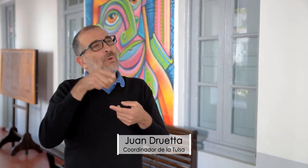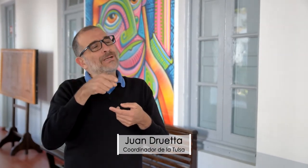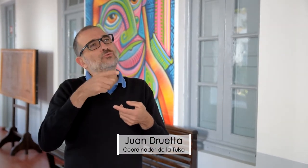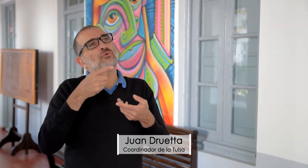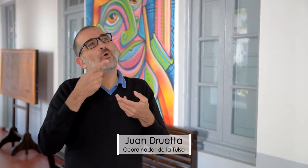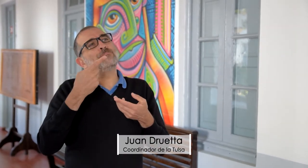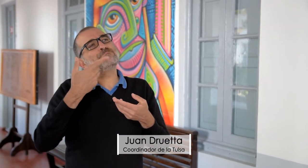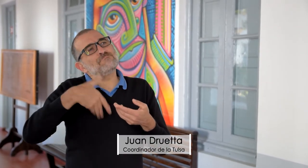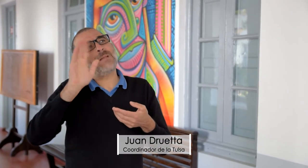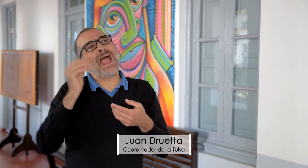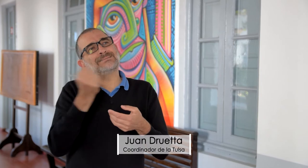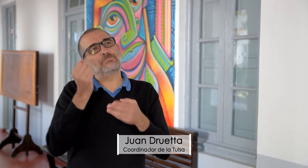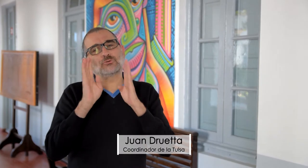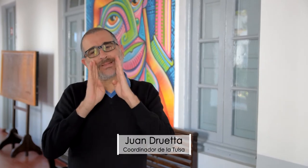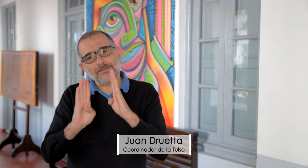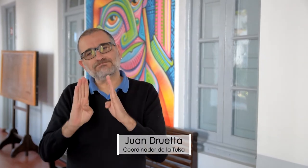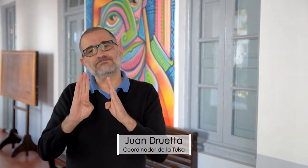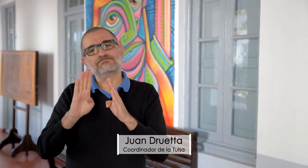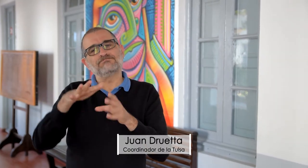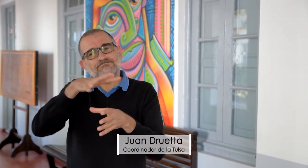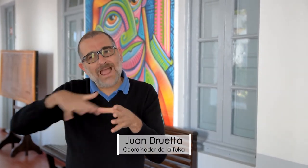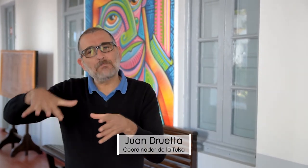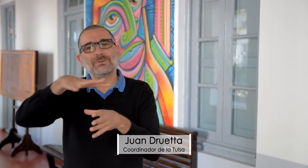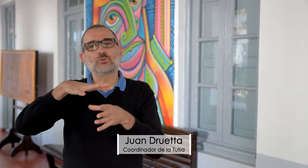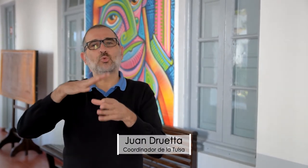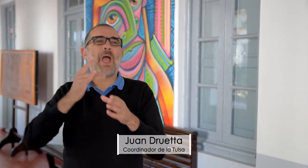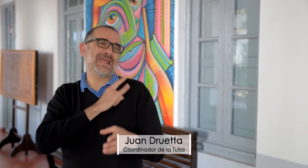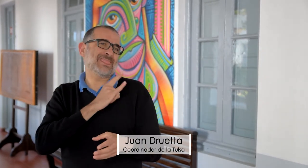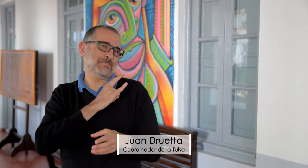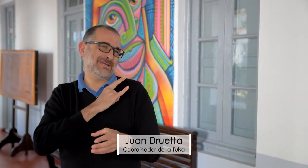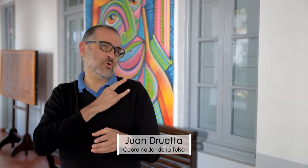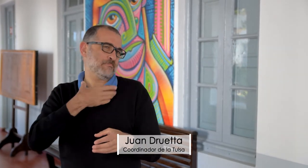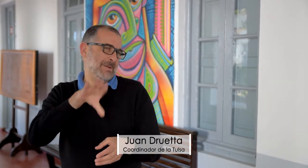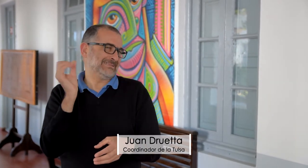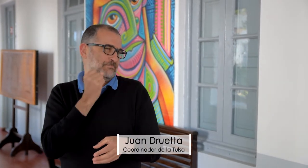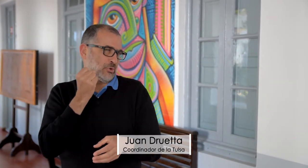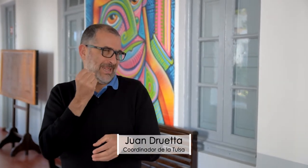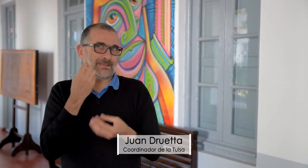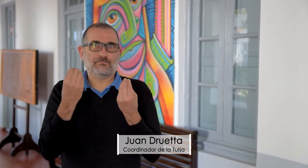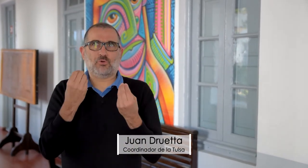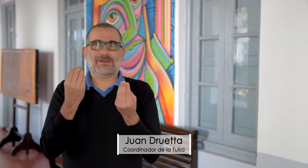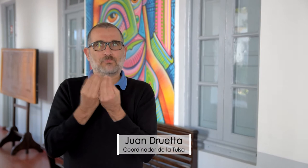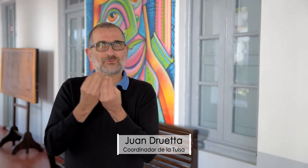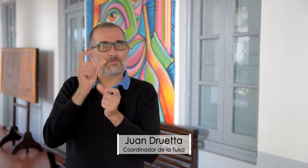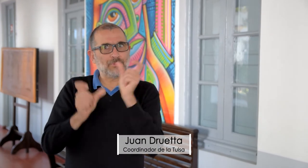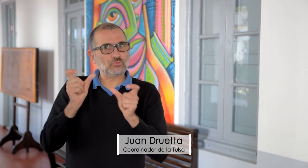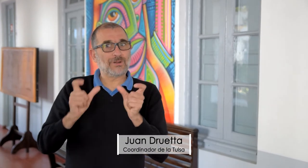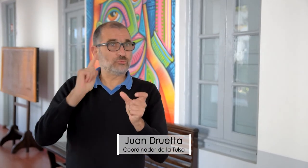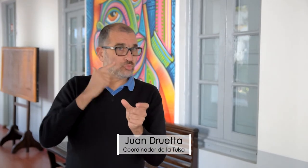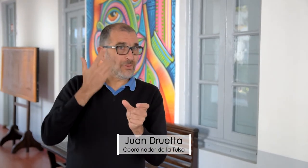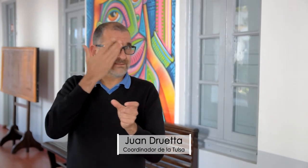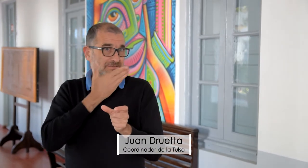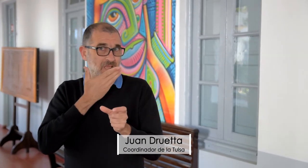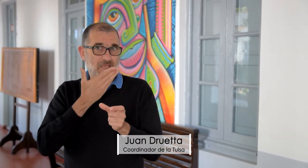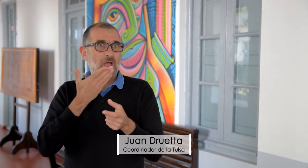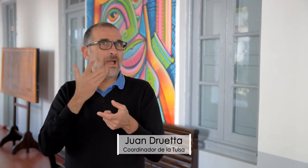al trabajo de la traducción, pensando en atender a ámbitos académicos, especialmente, porque